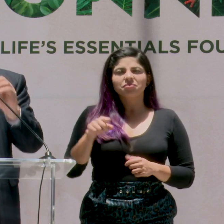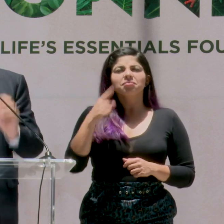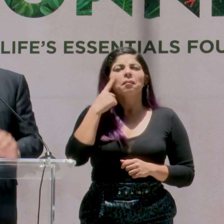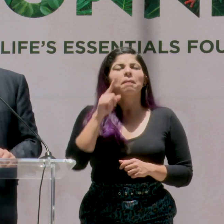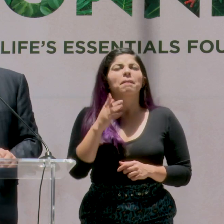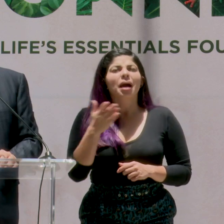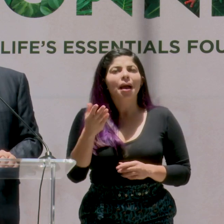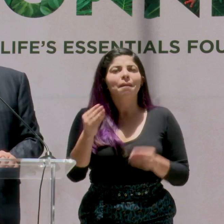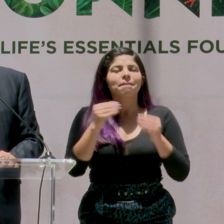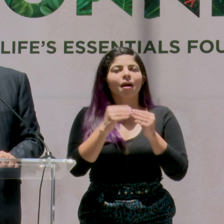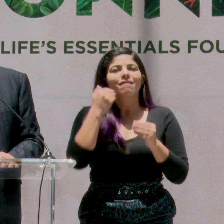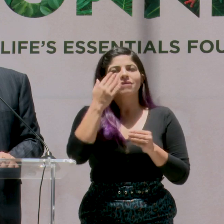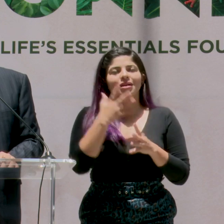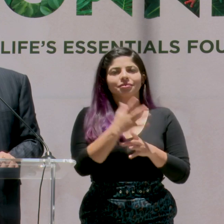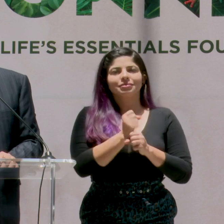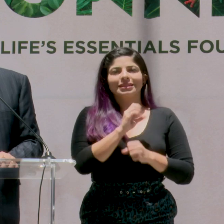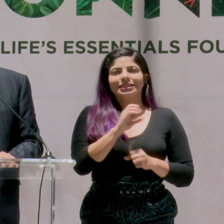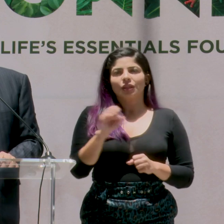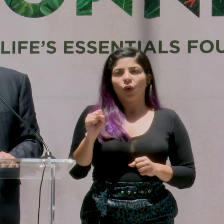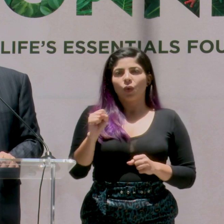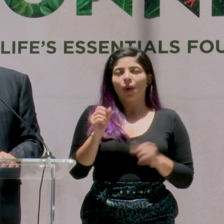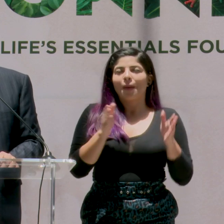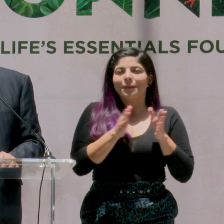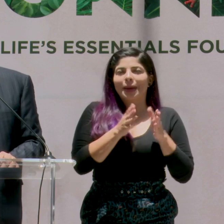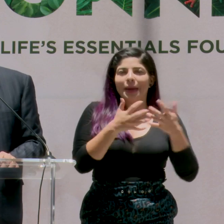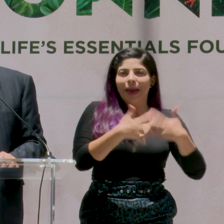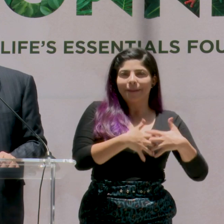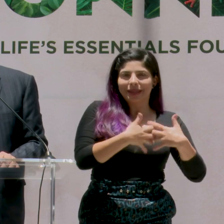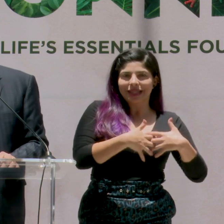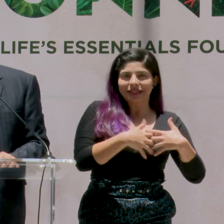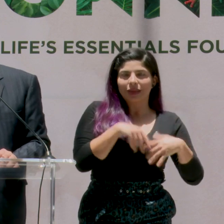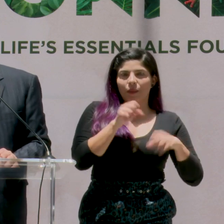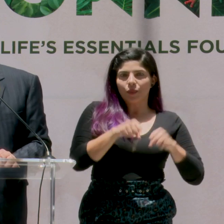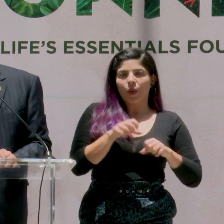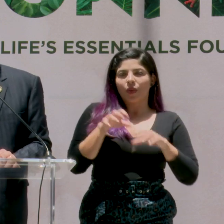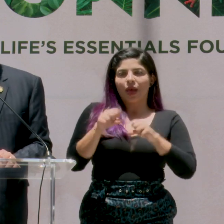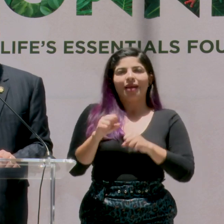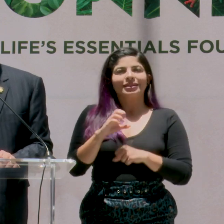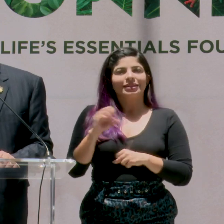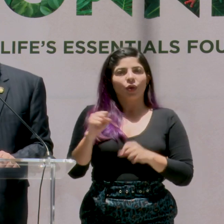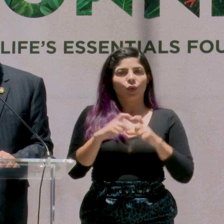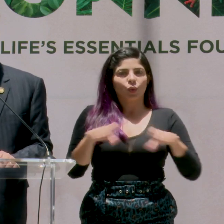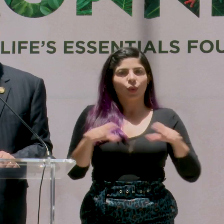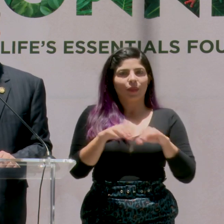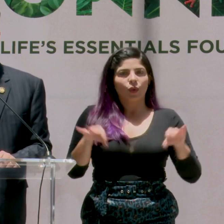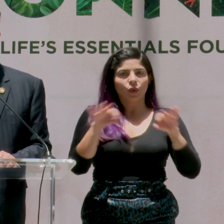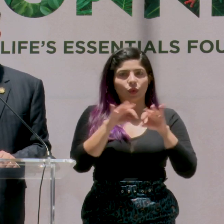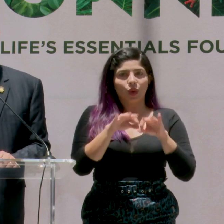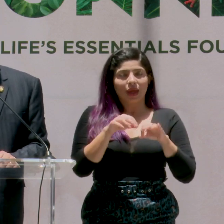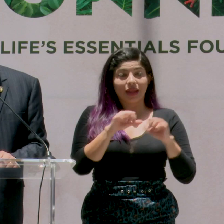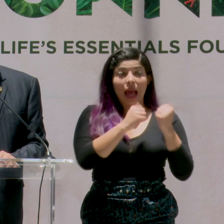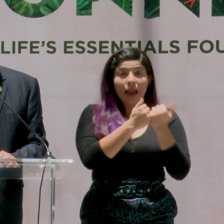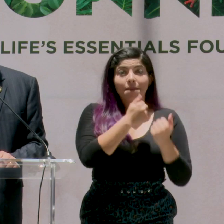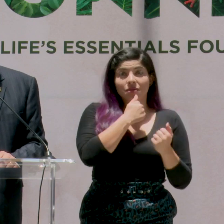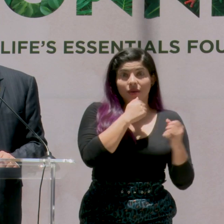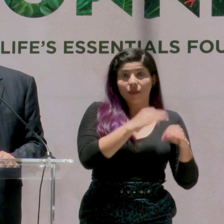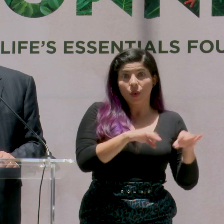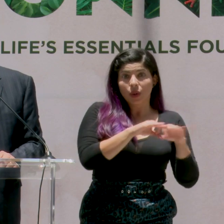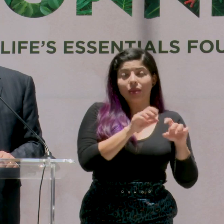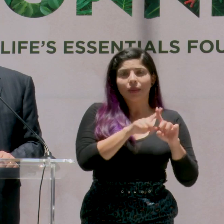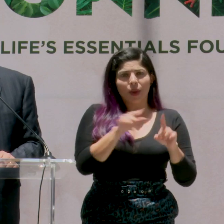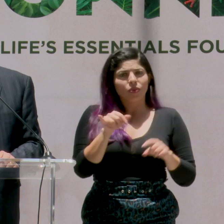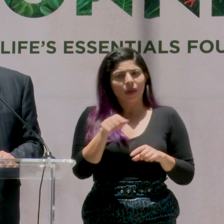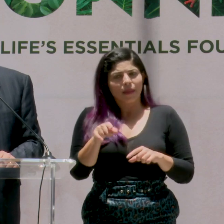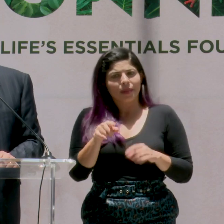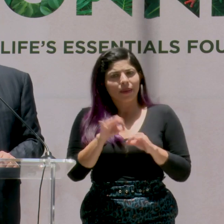facilitar el aseguramiento en las microempresas y en las pequeñas empresas. Algo que es importante para todo el sector privado y en este caso también